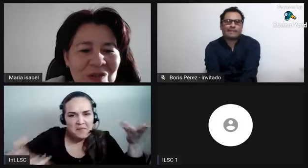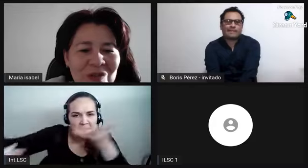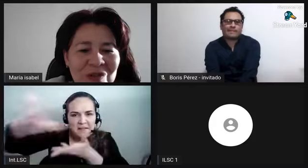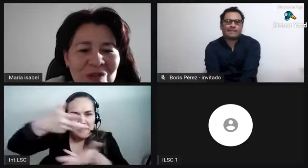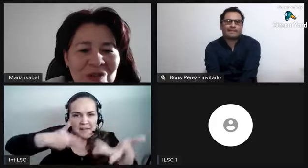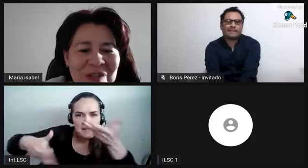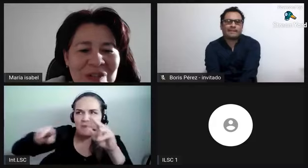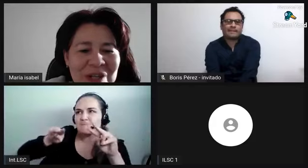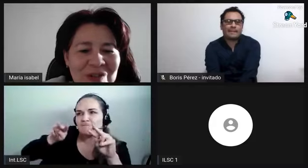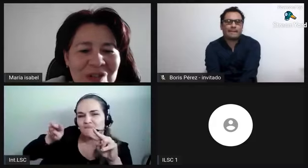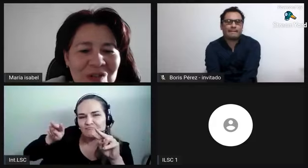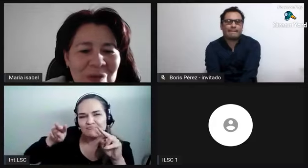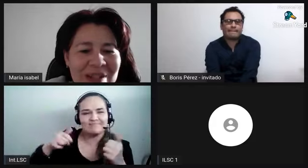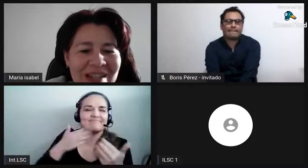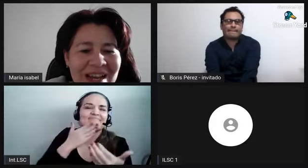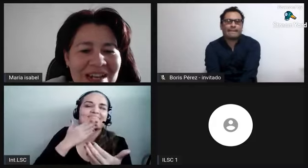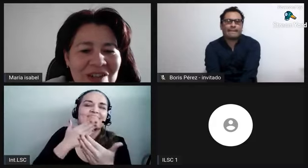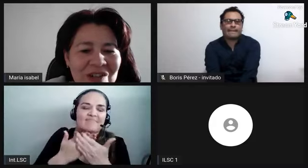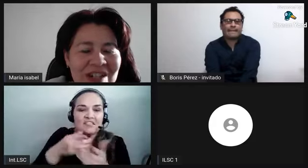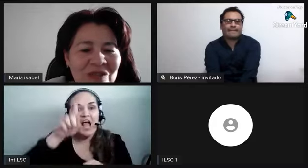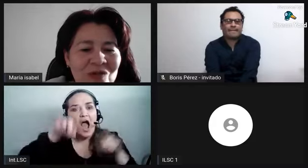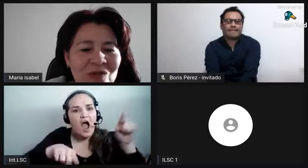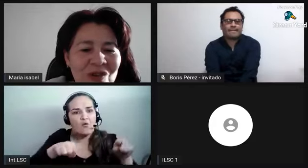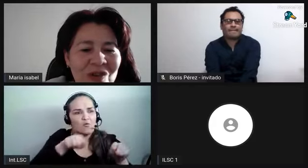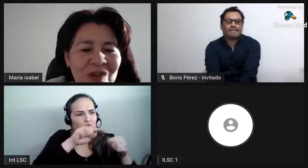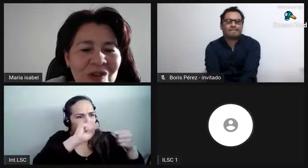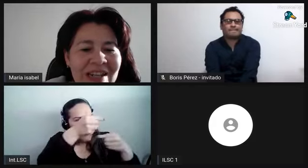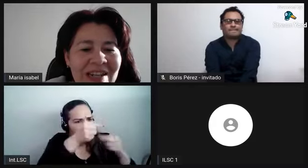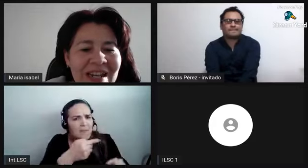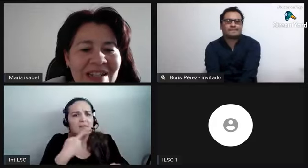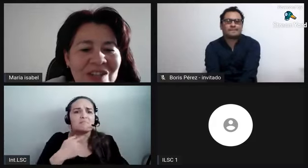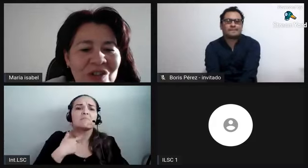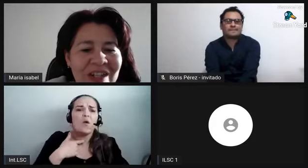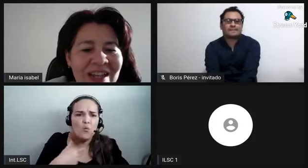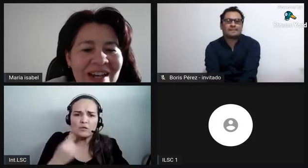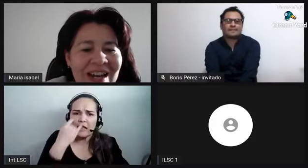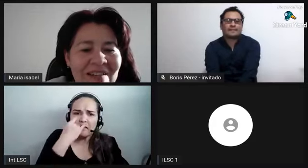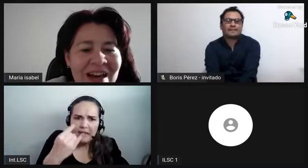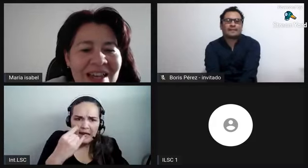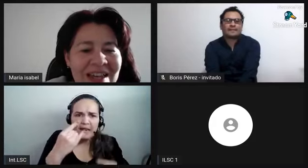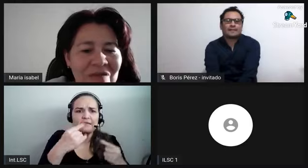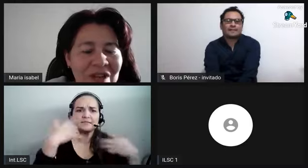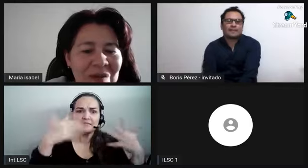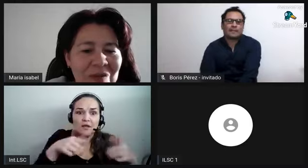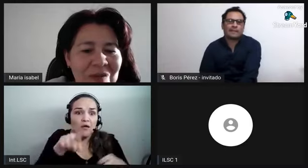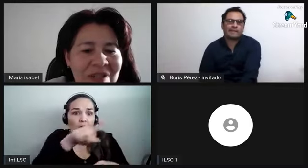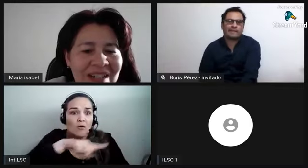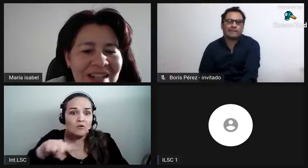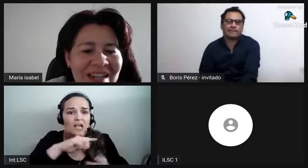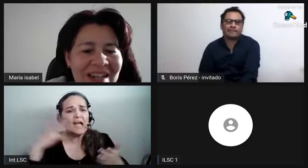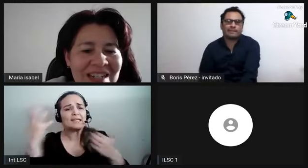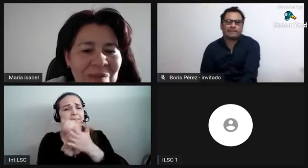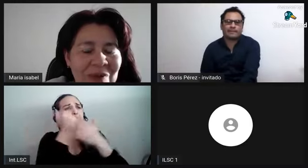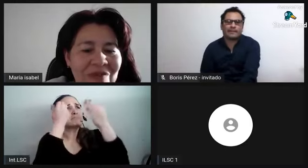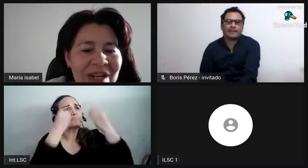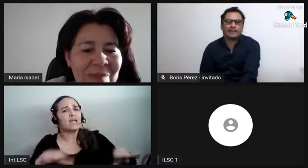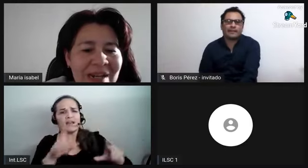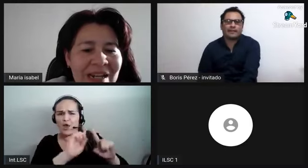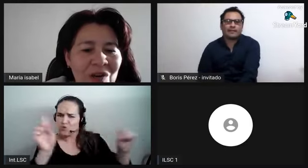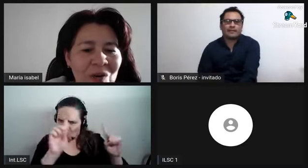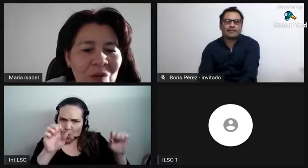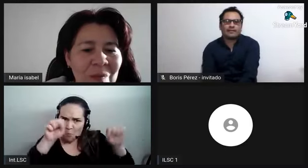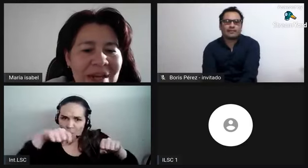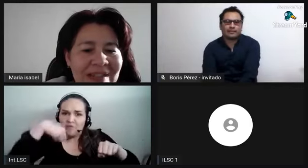expresando sus agradecimientos en los comentarios. Si les gustó, la sesión queda grabada en el Facebook, en ese